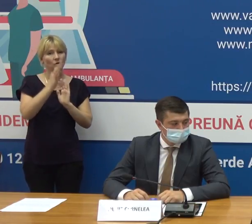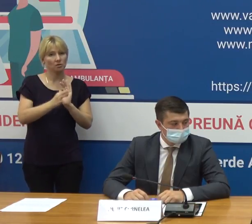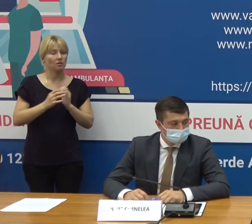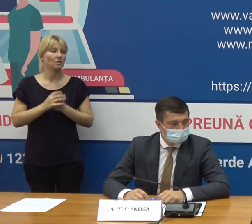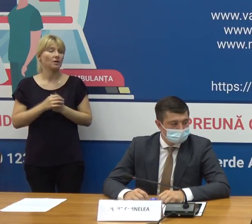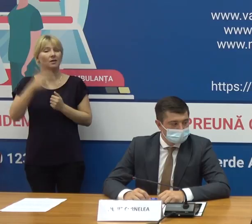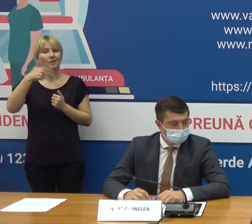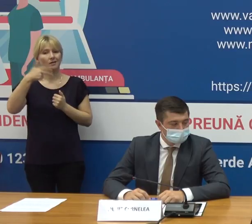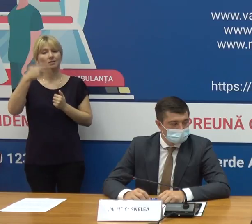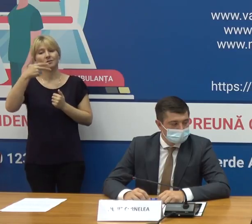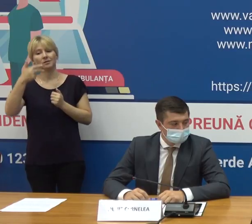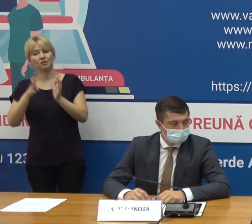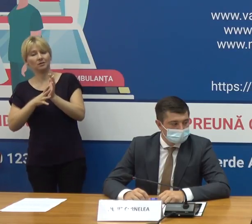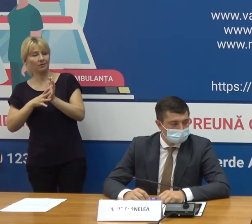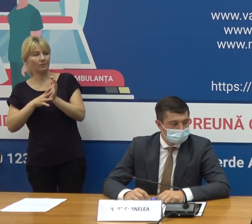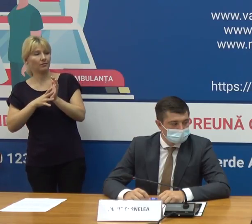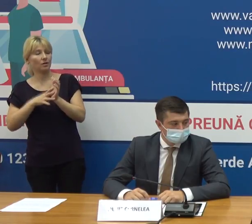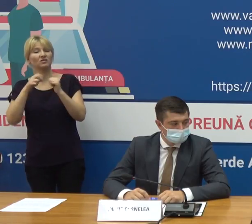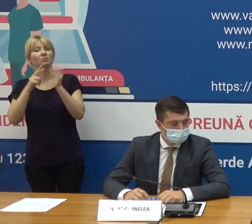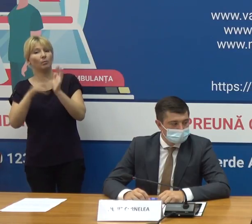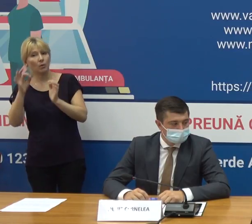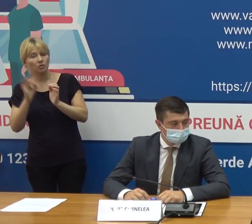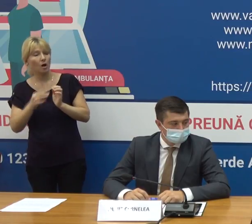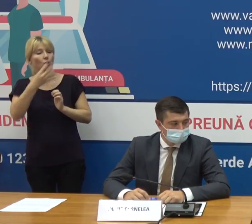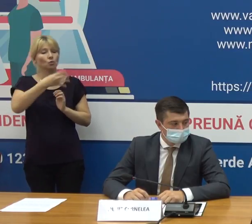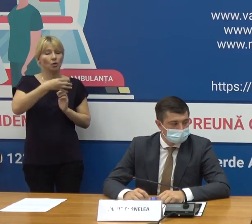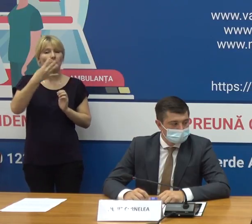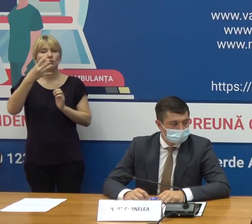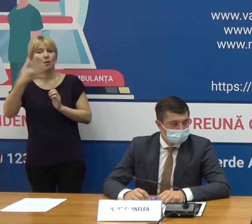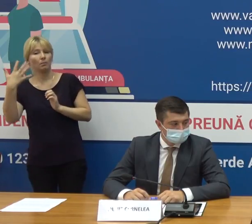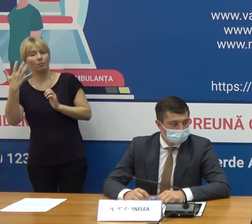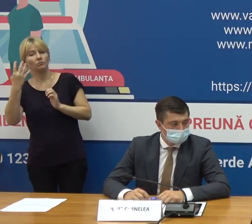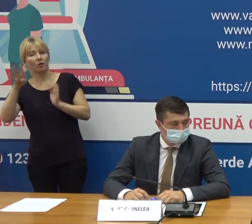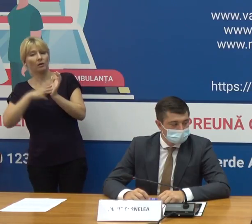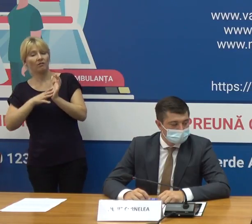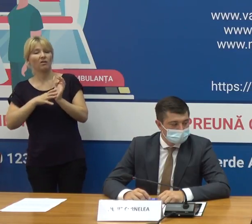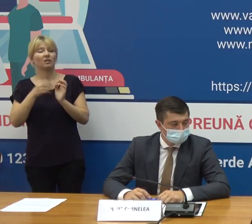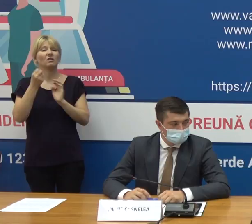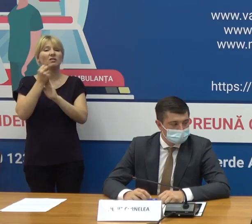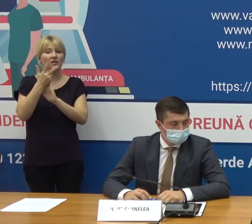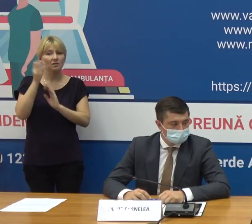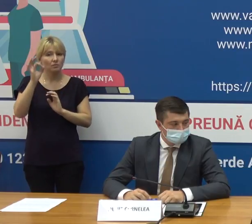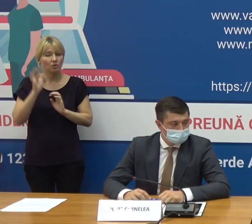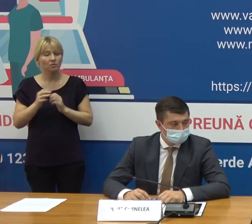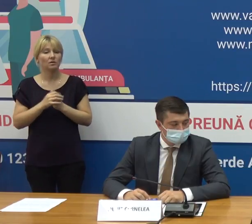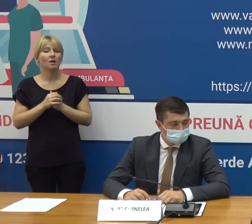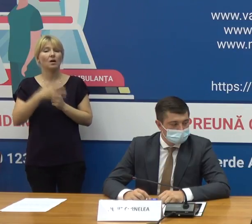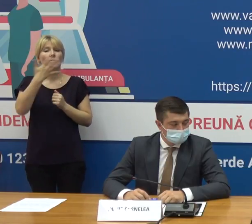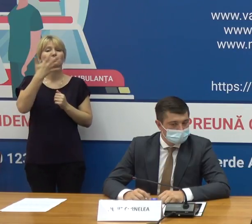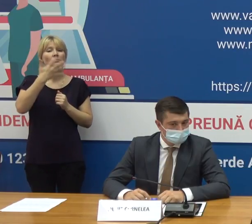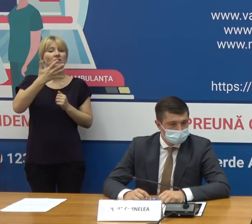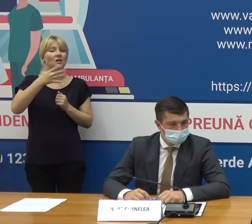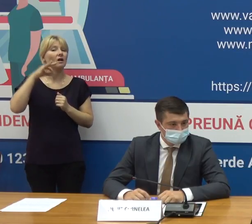30-39-17 40-49 avem 23% 50-59